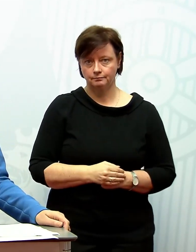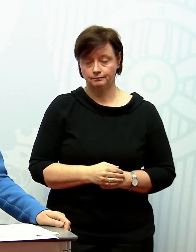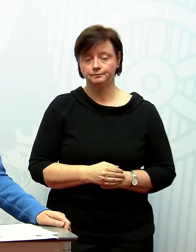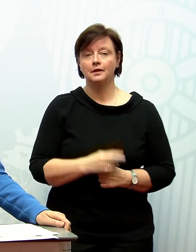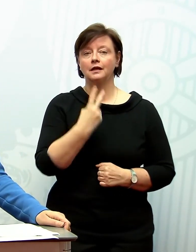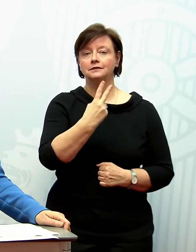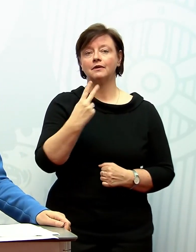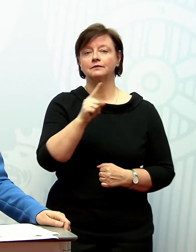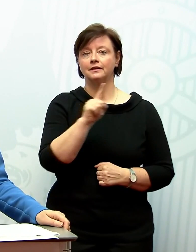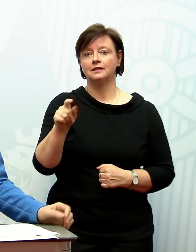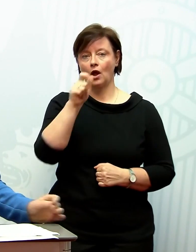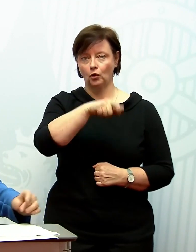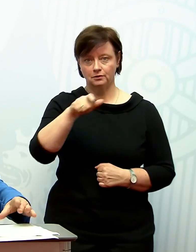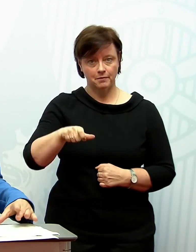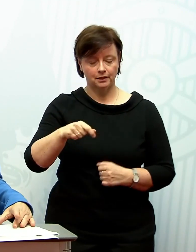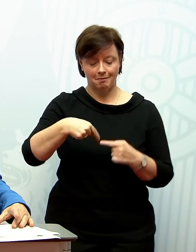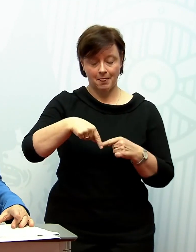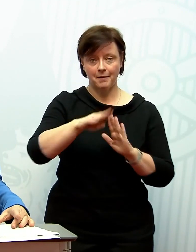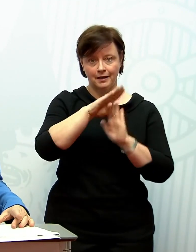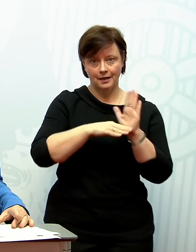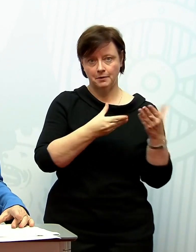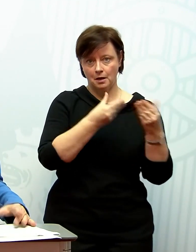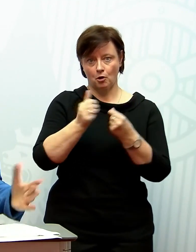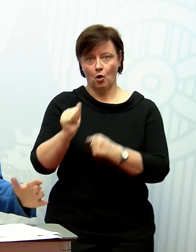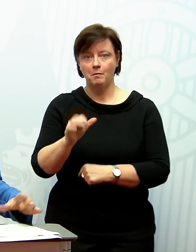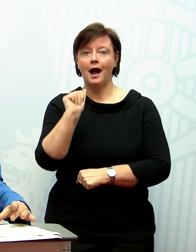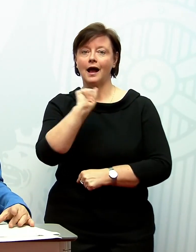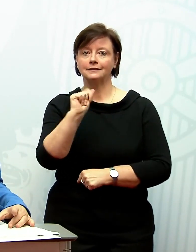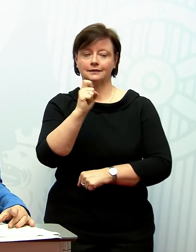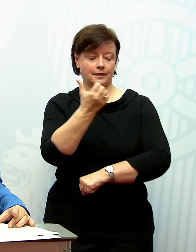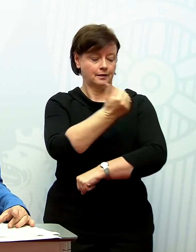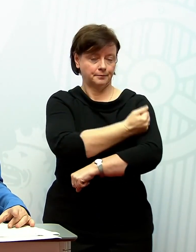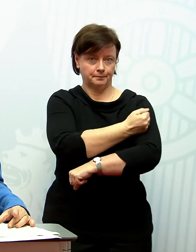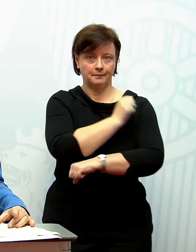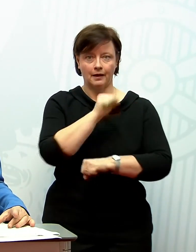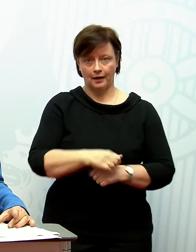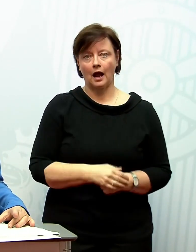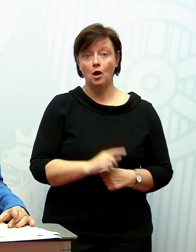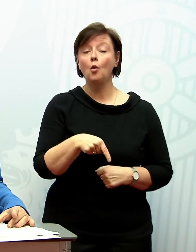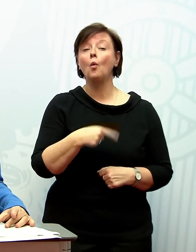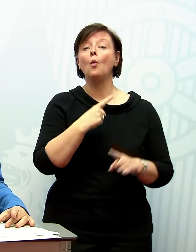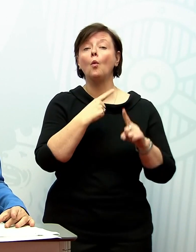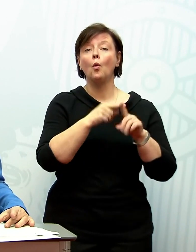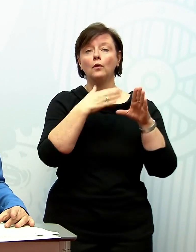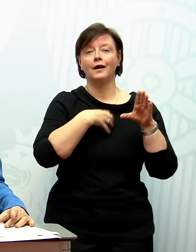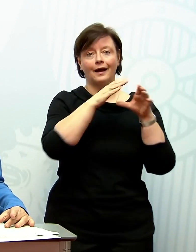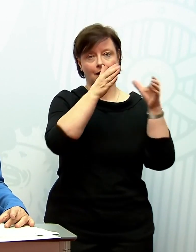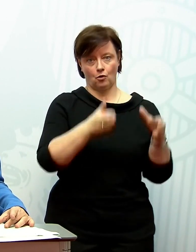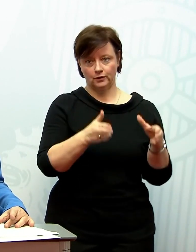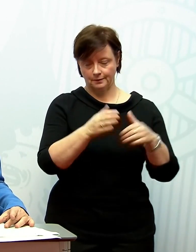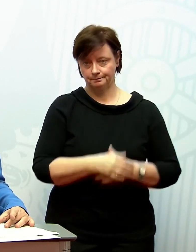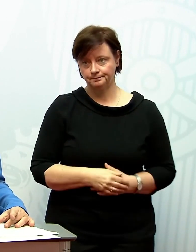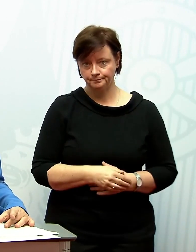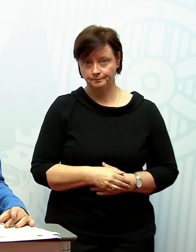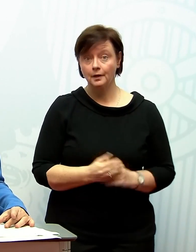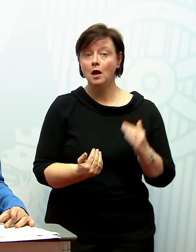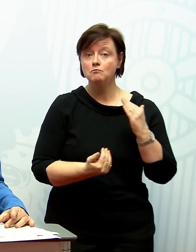Menschen, werden jetzt eben entsprechend Termine bekommen für AstraZeneca und darüber hinaus die Krankenhäuser. Aufgrund dieser neuen Planung wollen wir